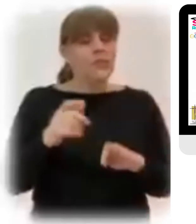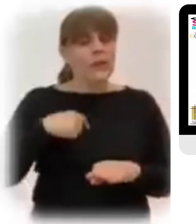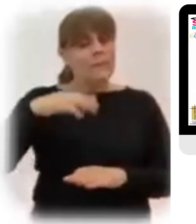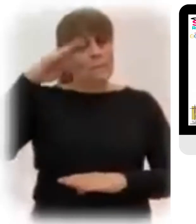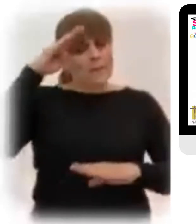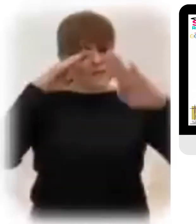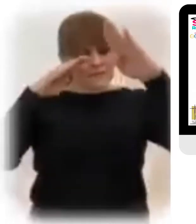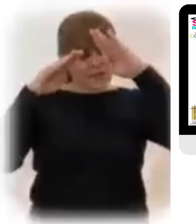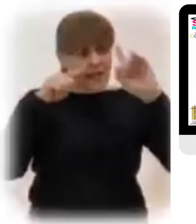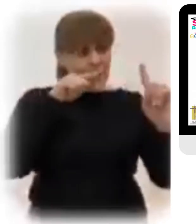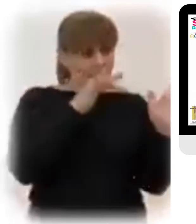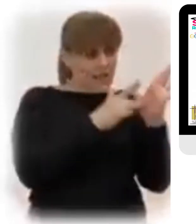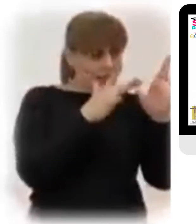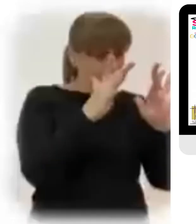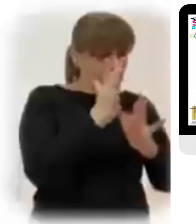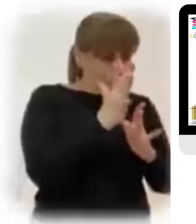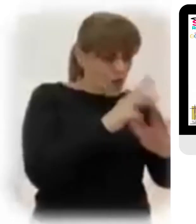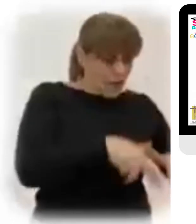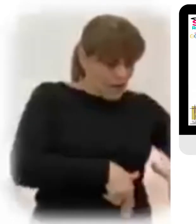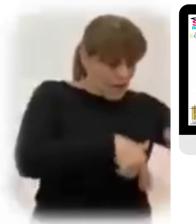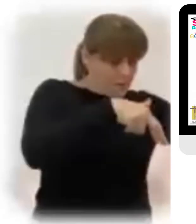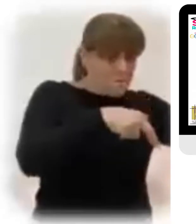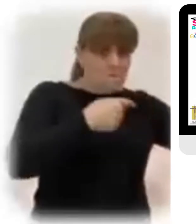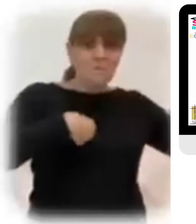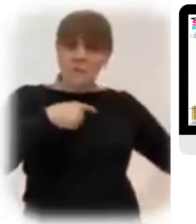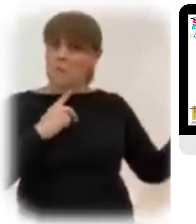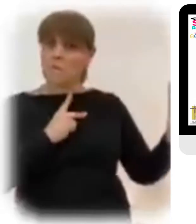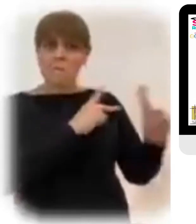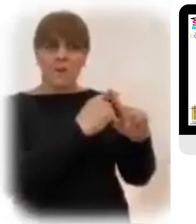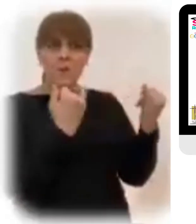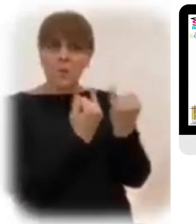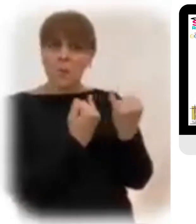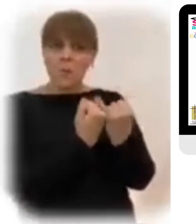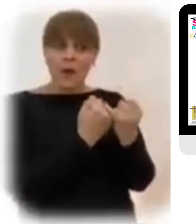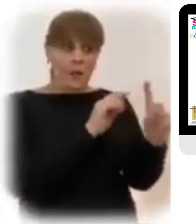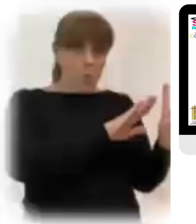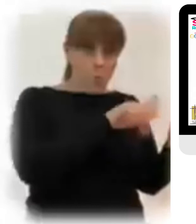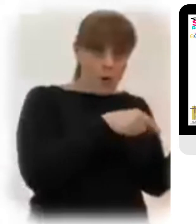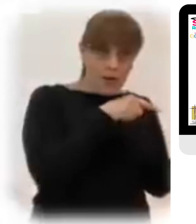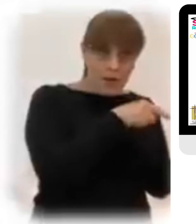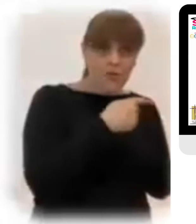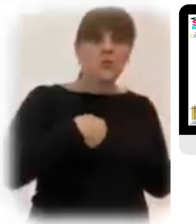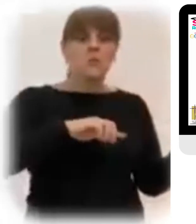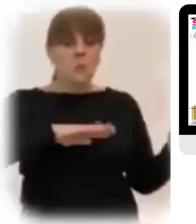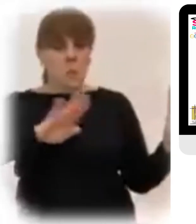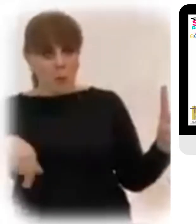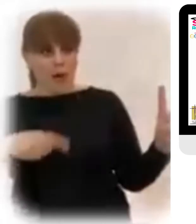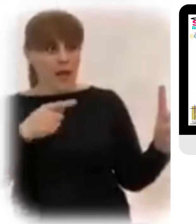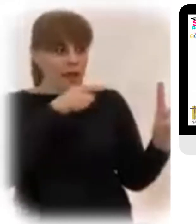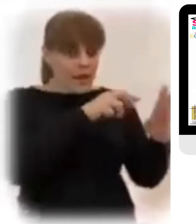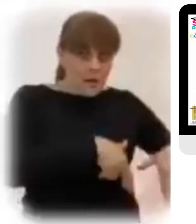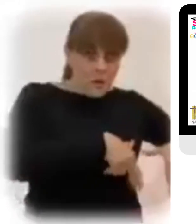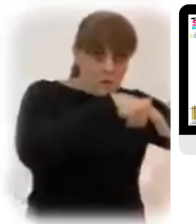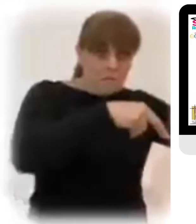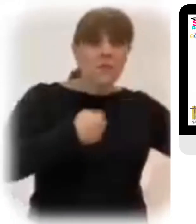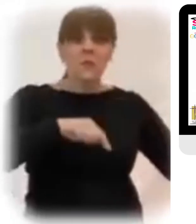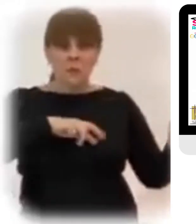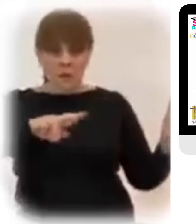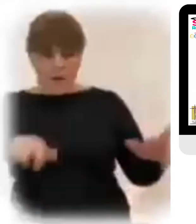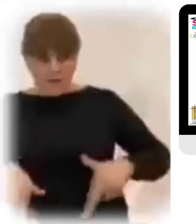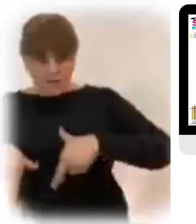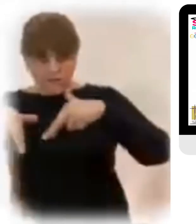debemos reflexionar Que su Pascua es nuestra Pascua Con él hemos muerto y con él resucitamos